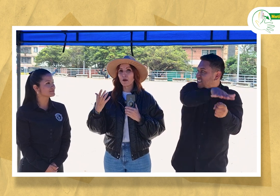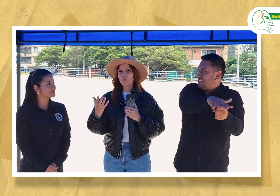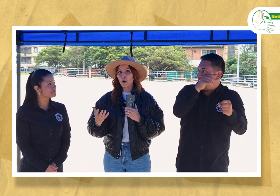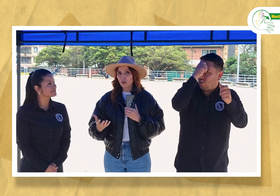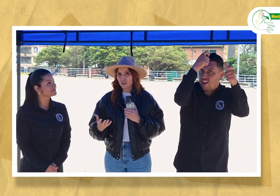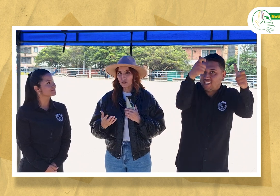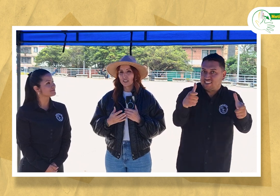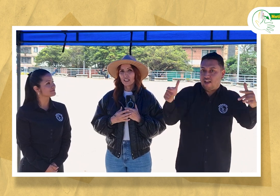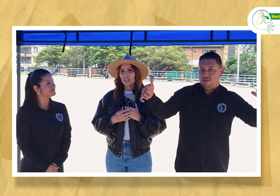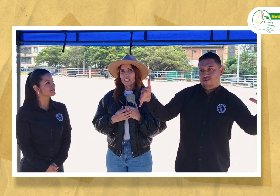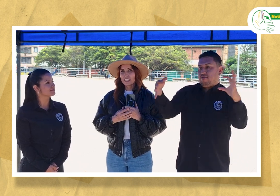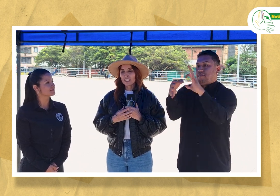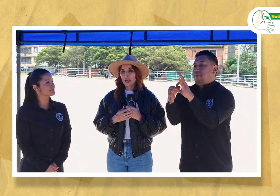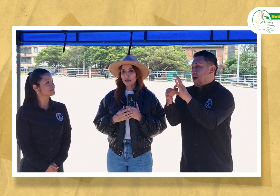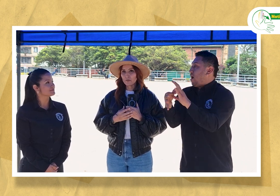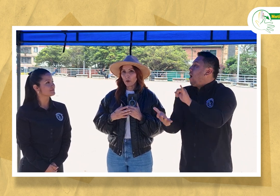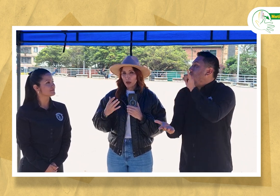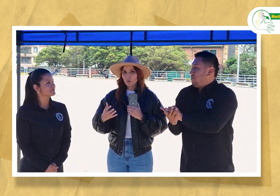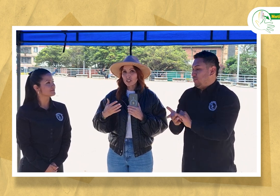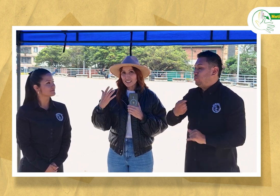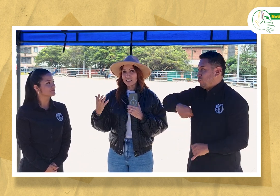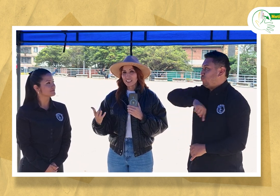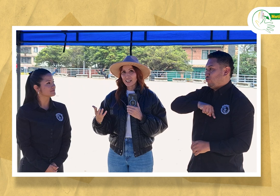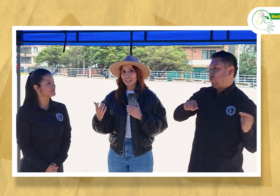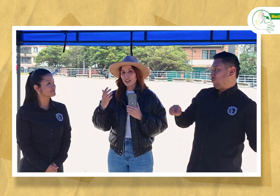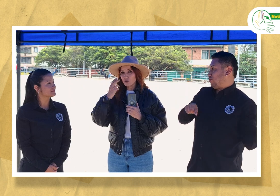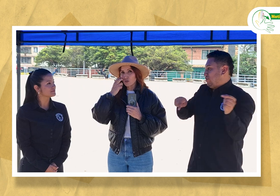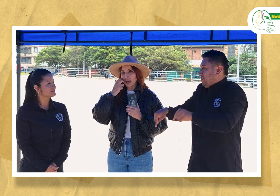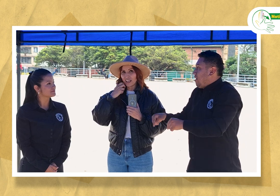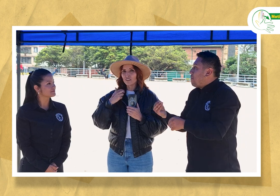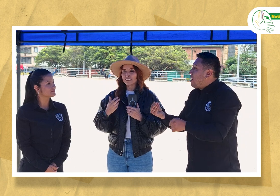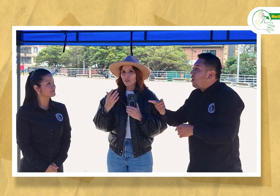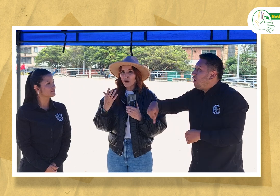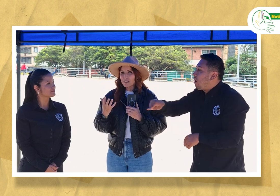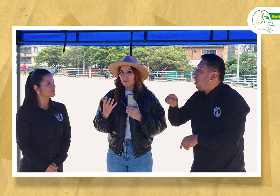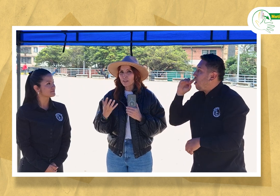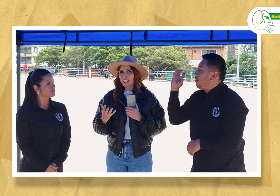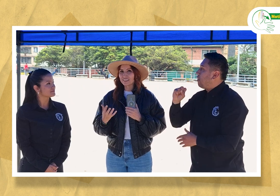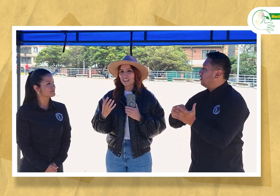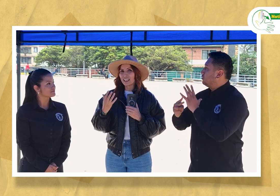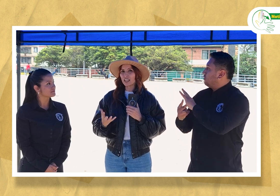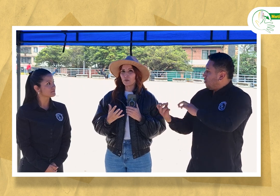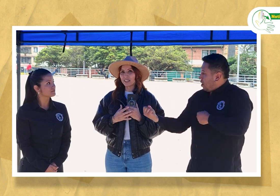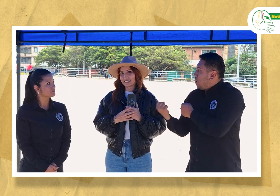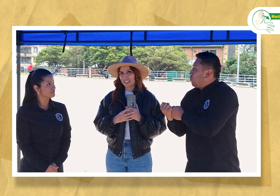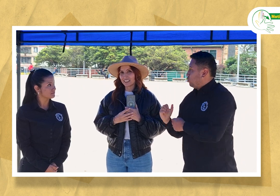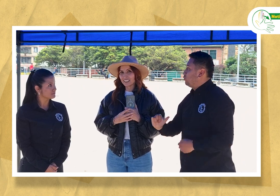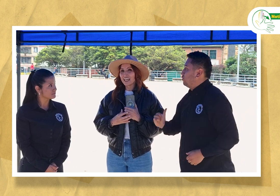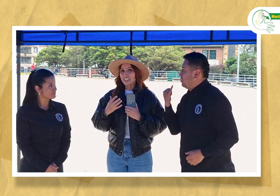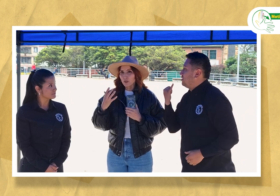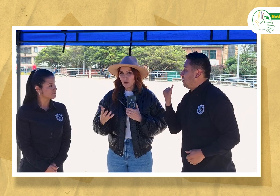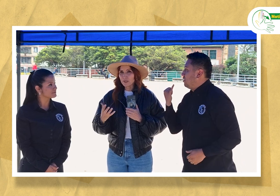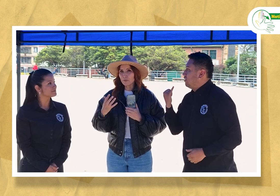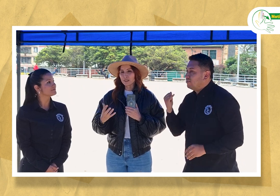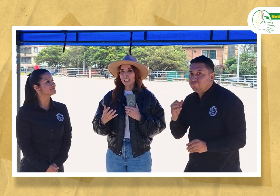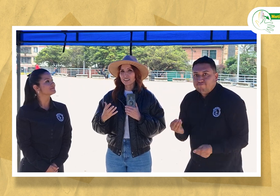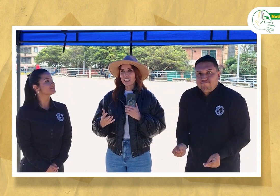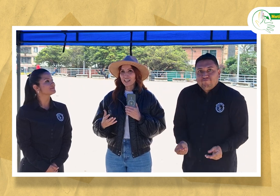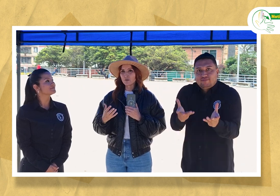apoyo y que podamos enseñarle a los ciudadanos cuán importante es la lengua de señas y cuán importante es